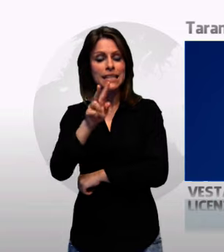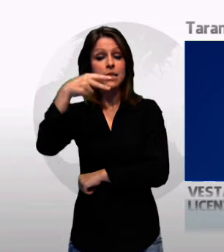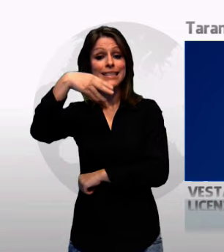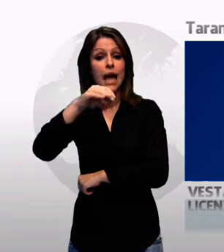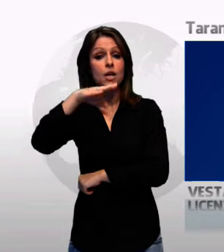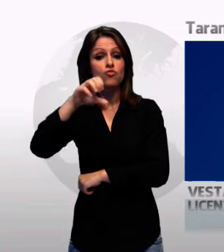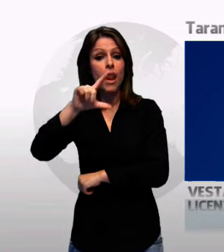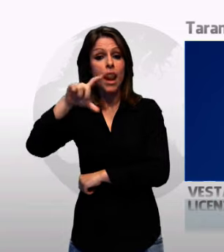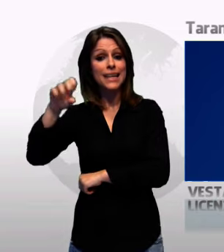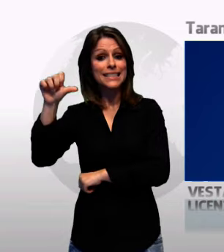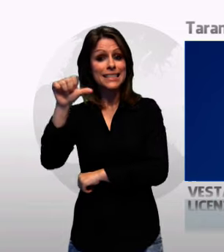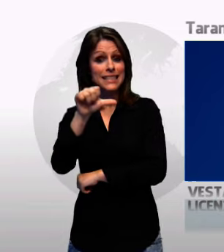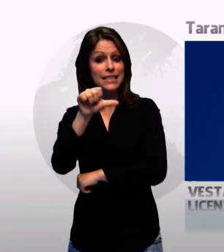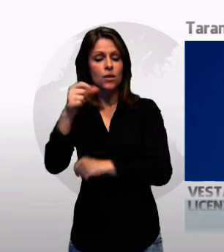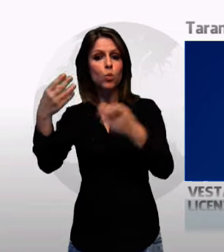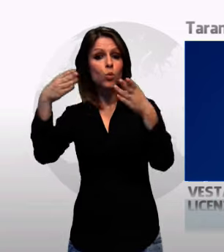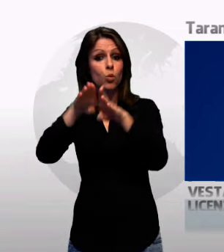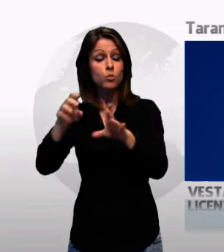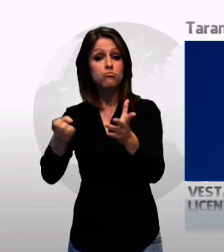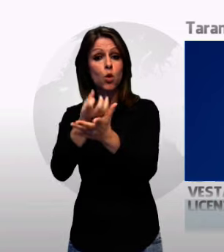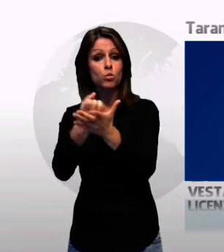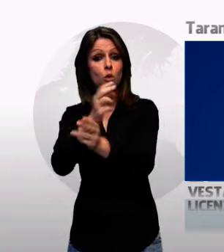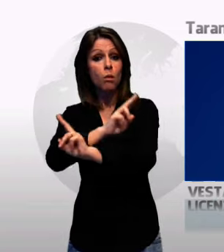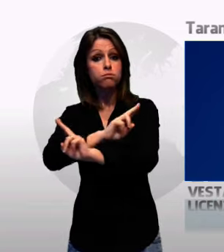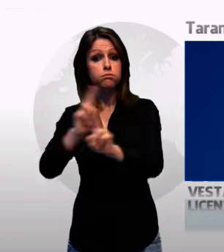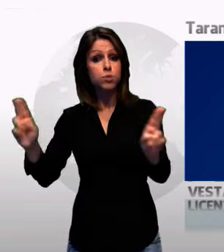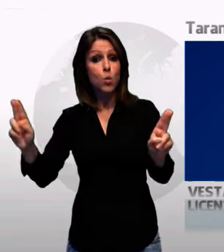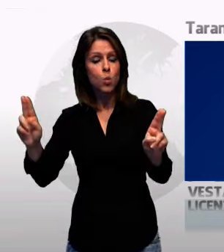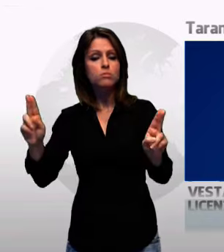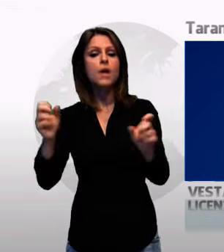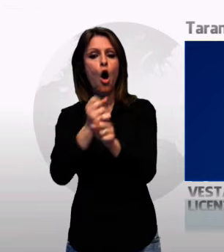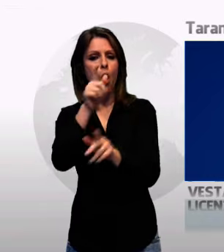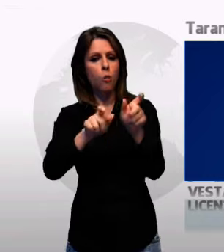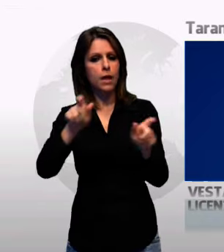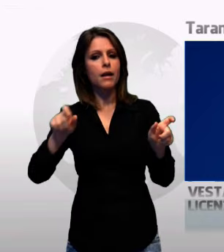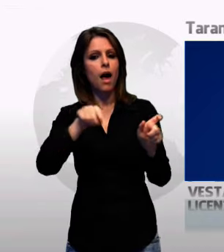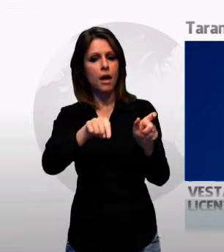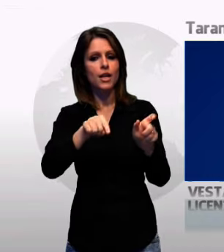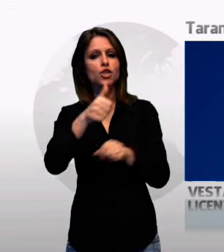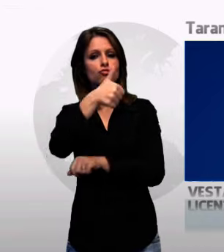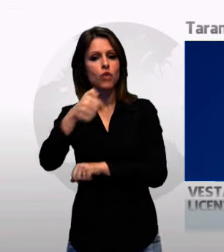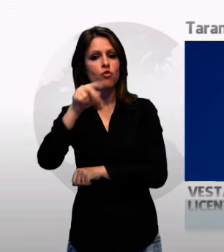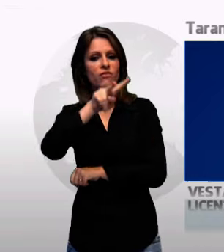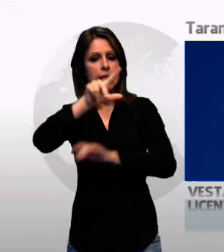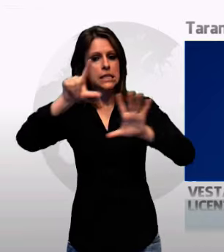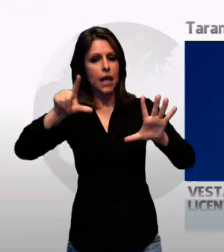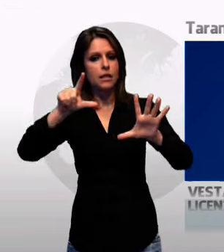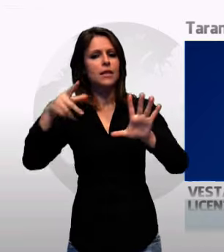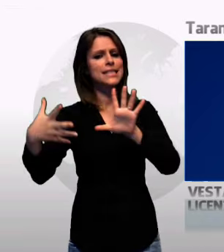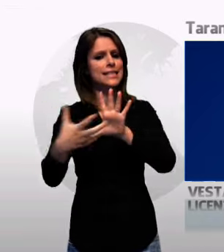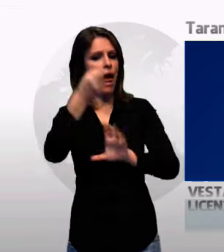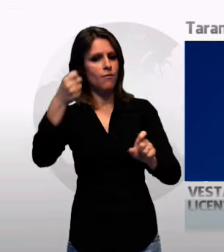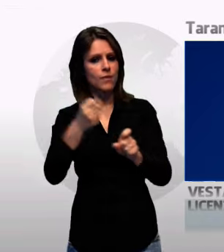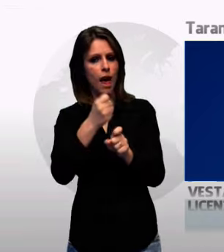danese, la Vestas Naselles, che chiude i battenti e cessa la produzione delle turbine eoliche, che piuttosto che essere